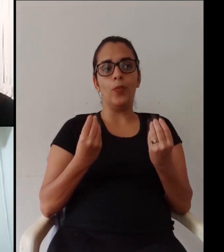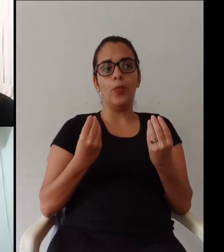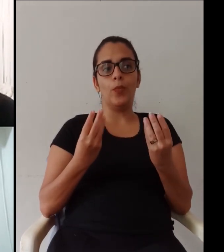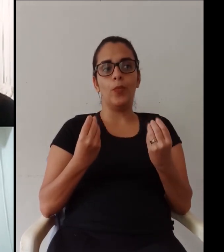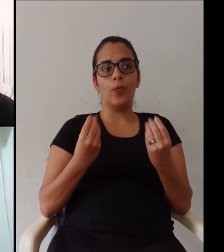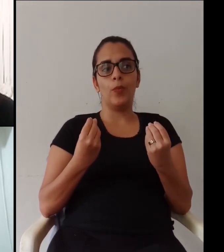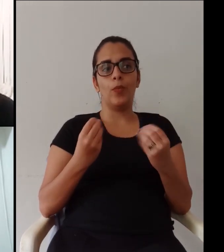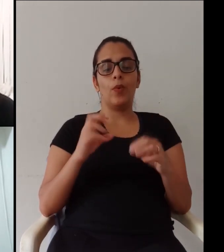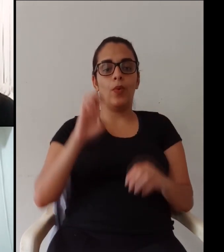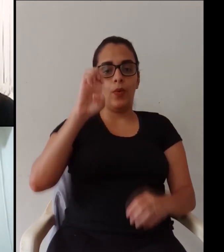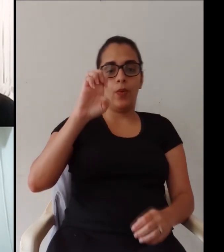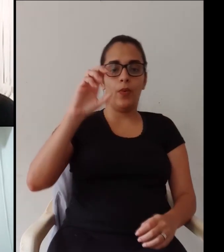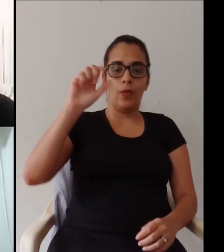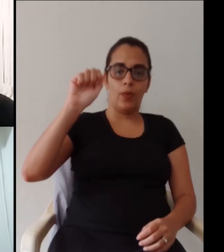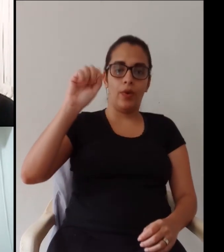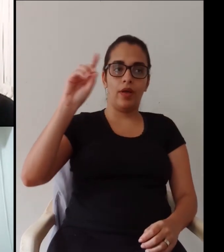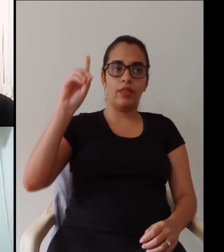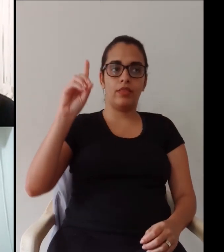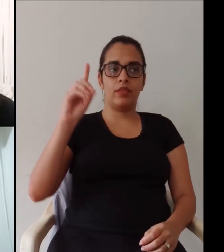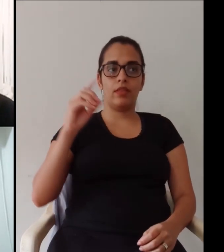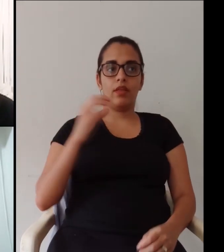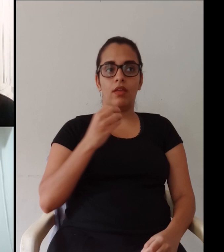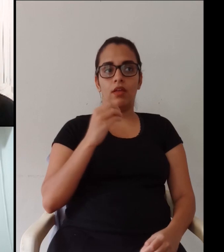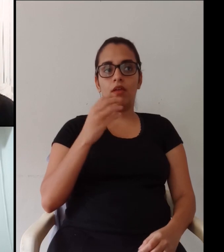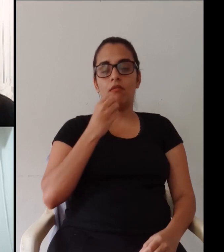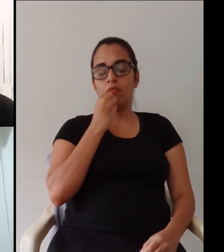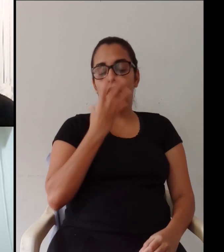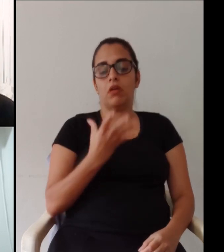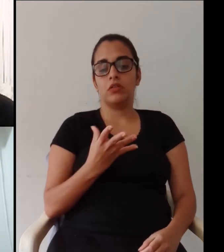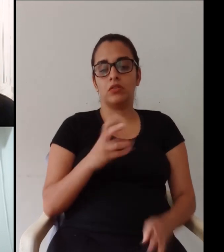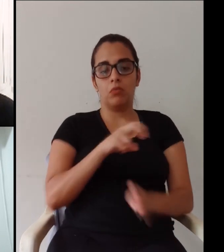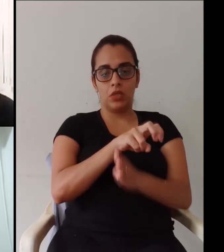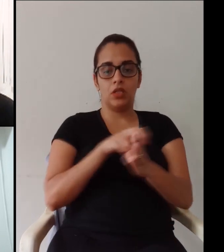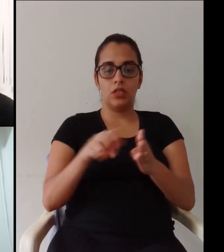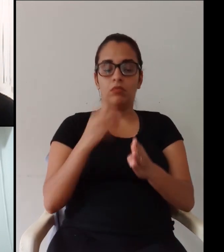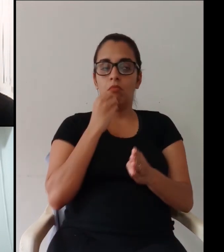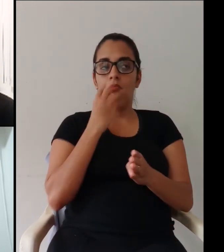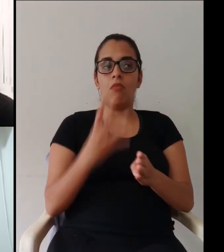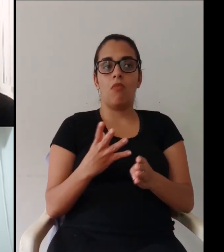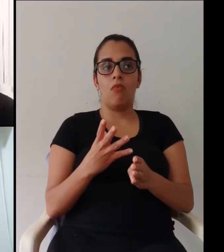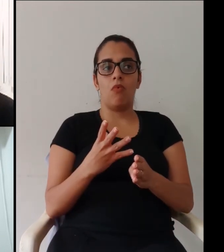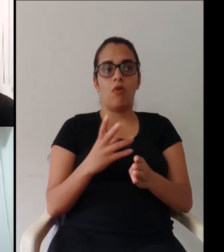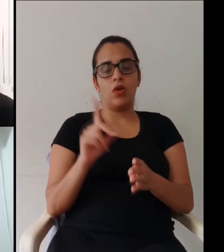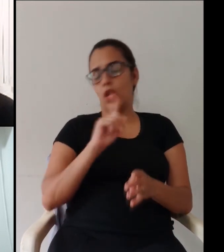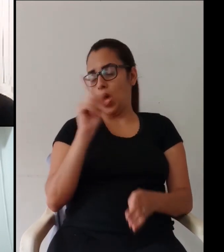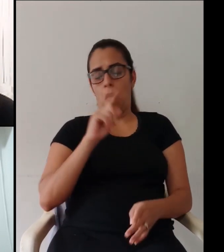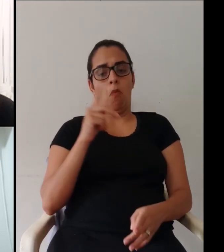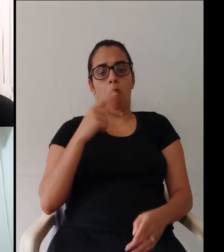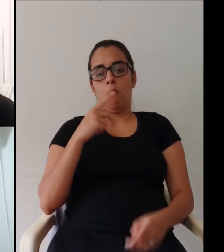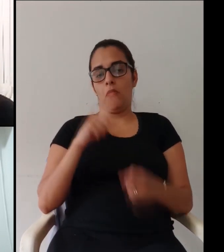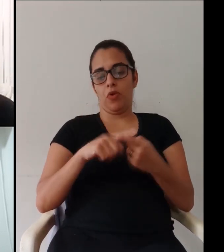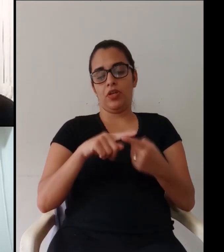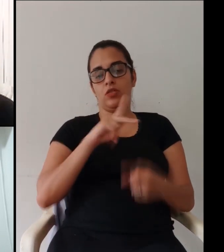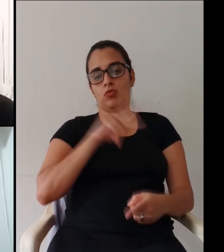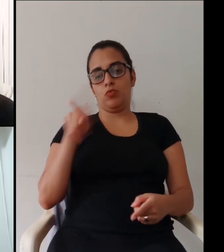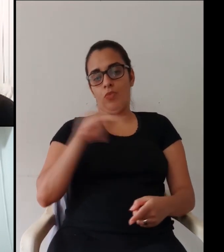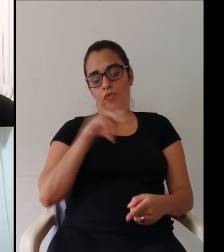uma live só com política com total né né como se a EAD não